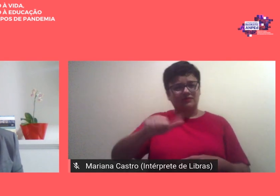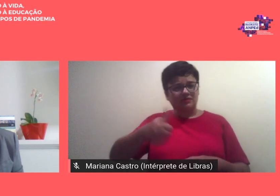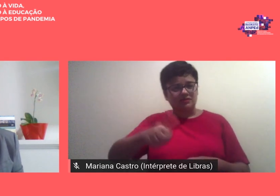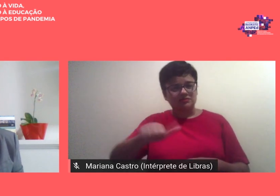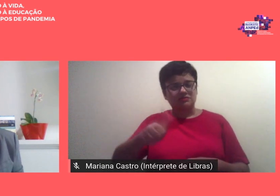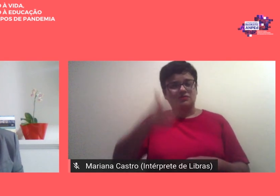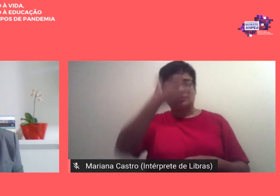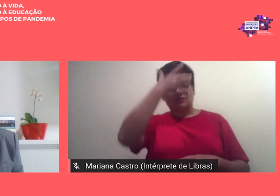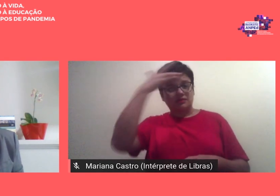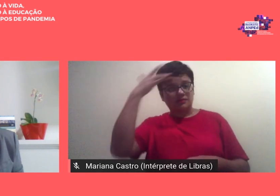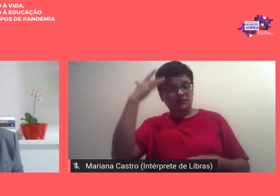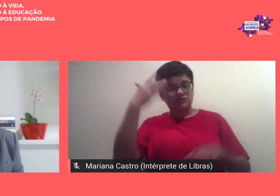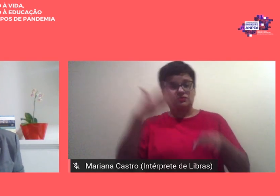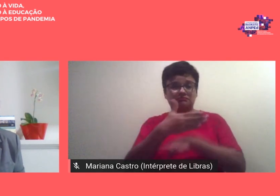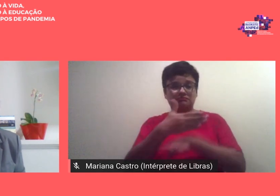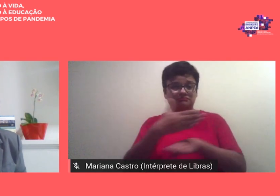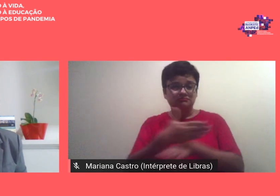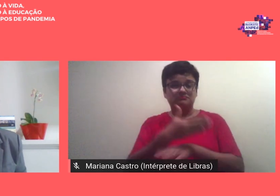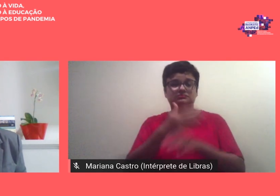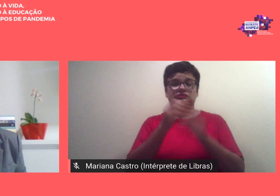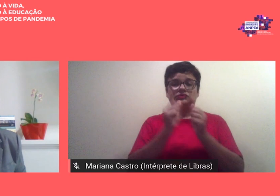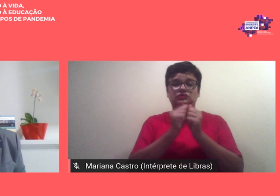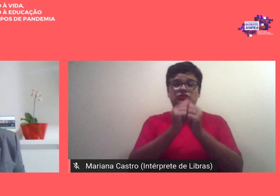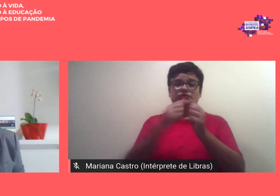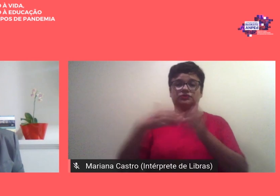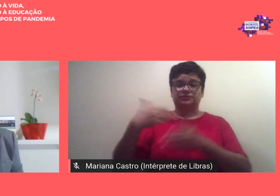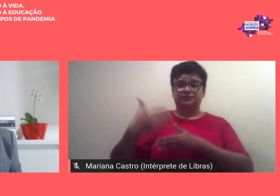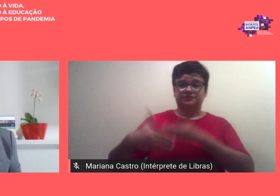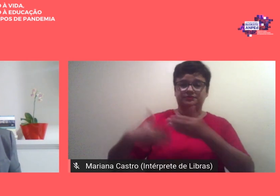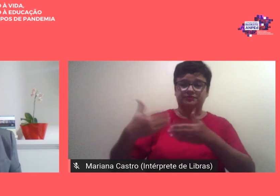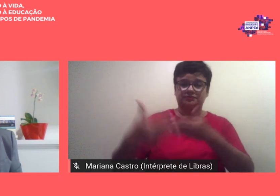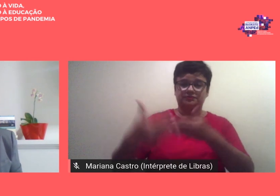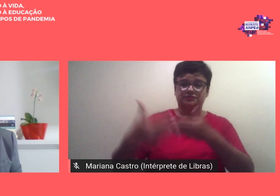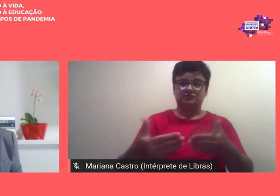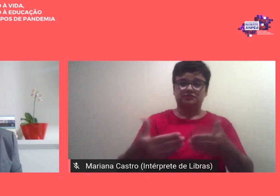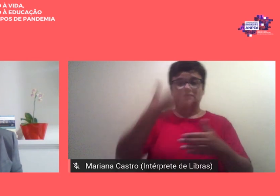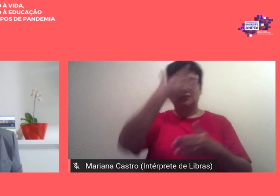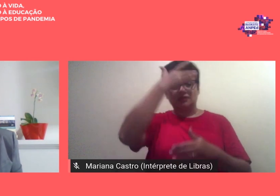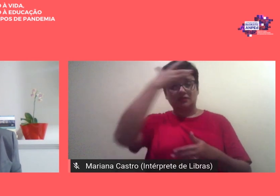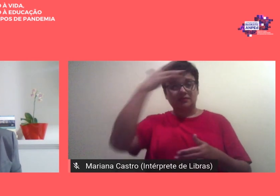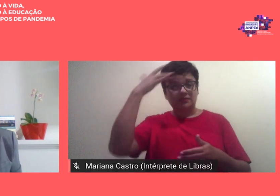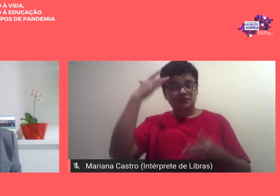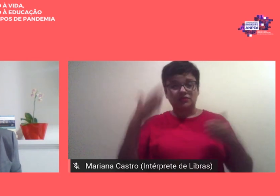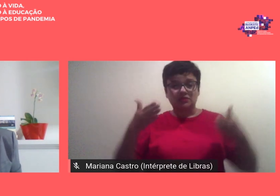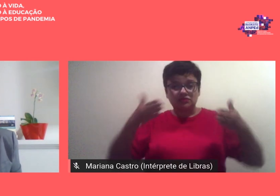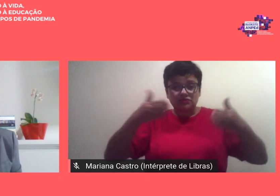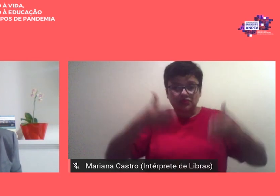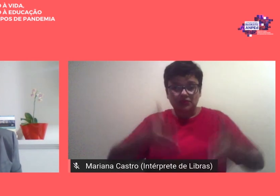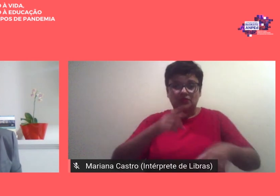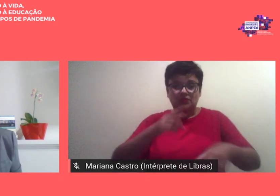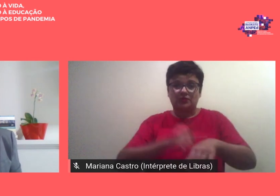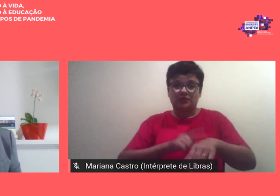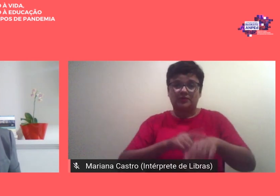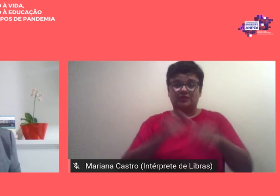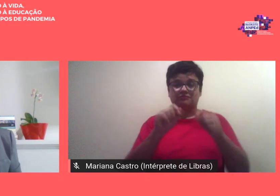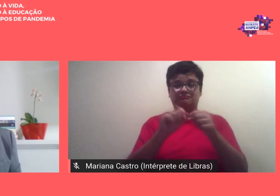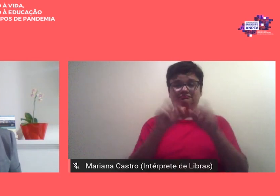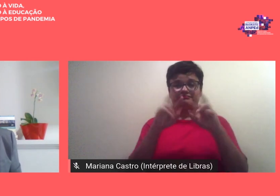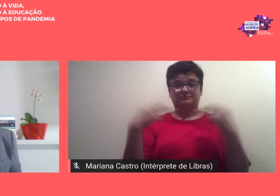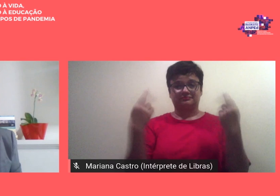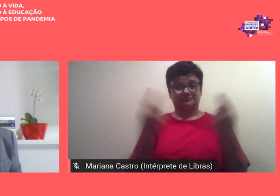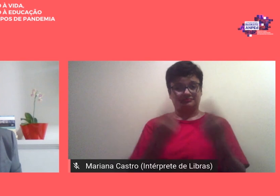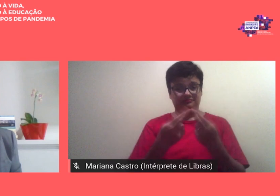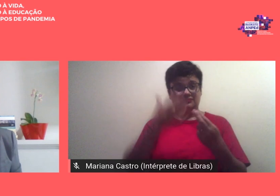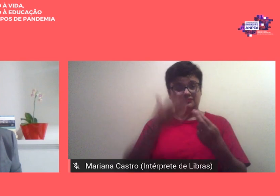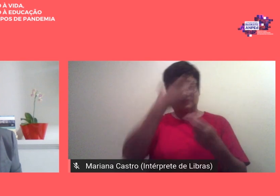se posicionaram conosco no percurso com aqueles que chegaram no momento de realização da reunião e daqueles